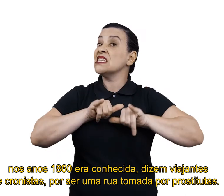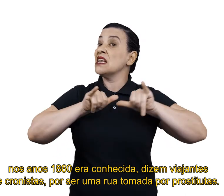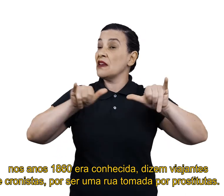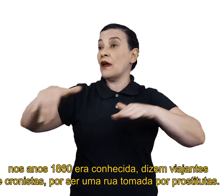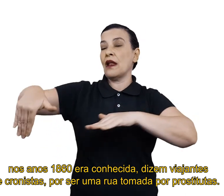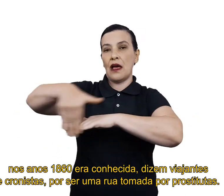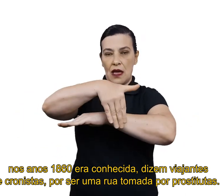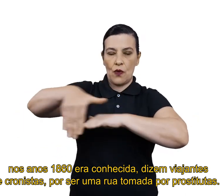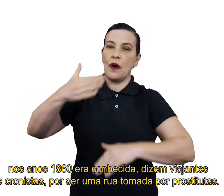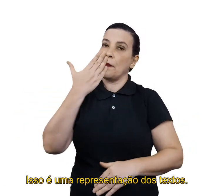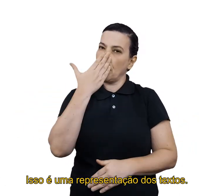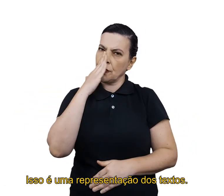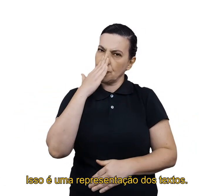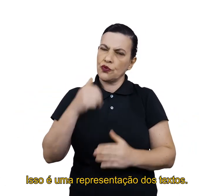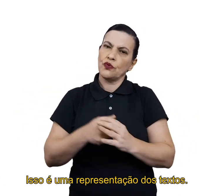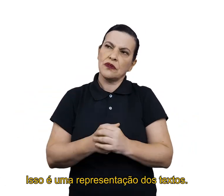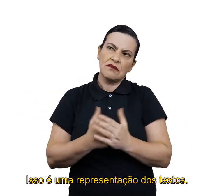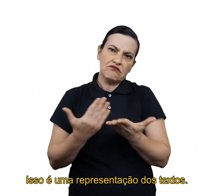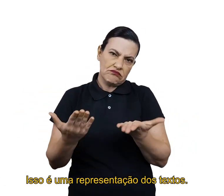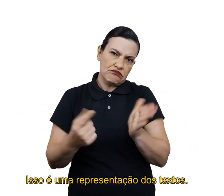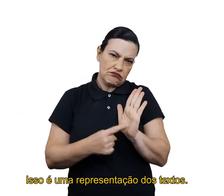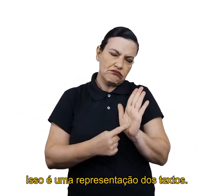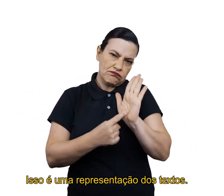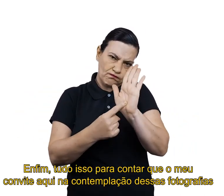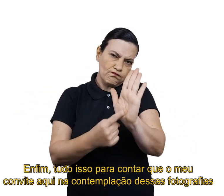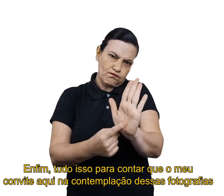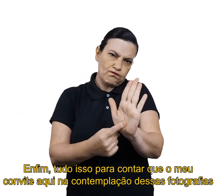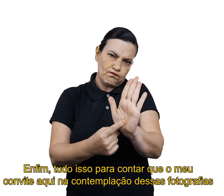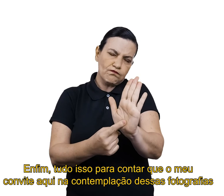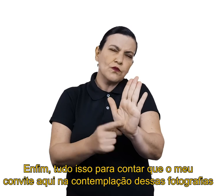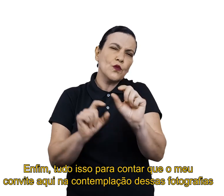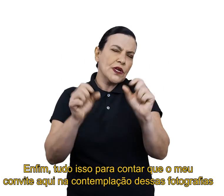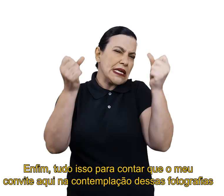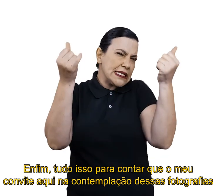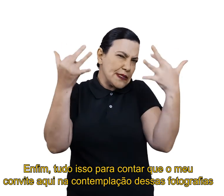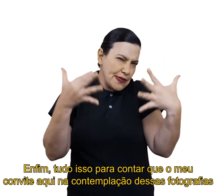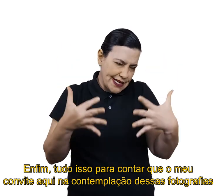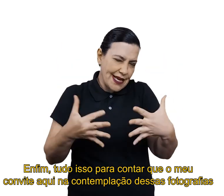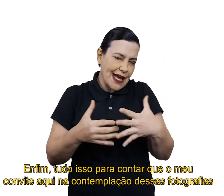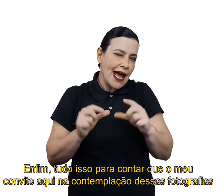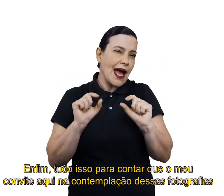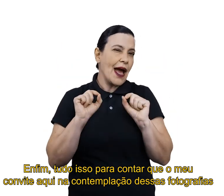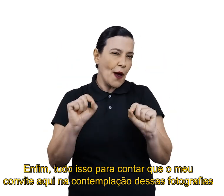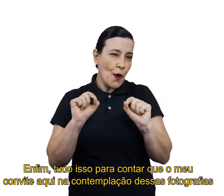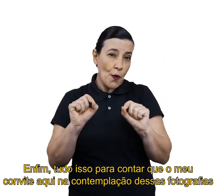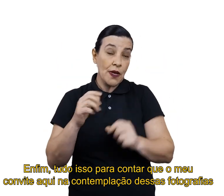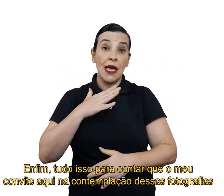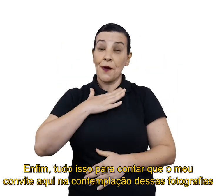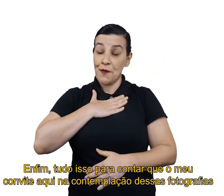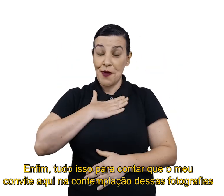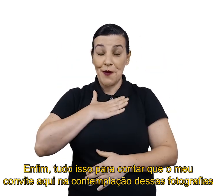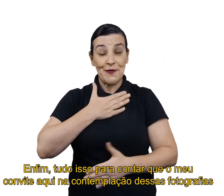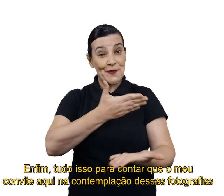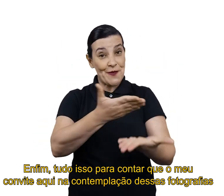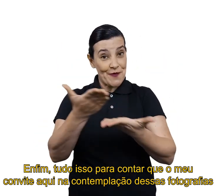por prostitutas. Isso é uma representação dos textos. Enfim, tudo isso para contar, então, resumindo, que o meu